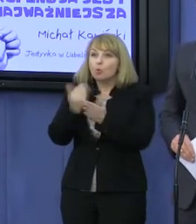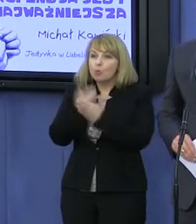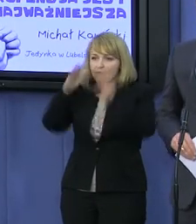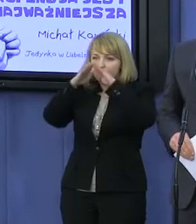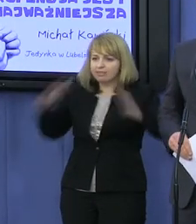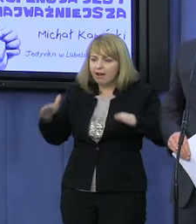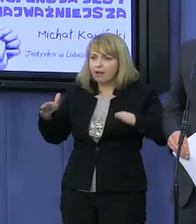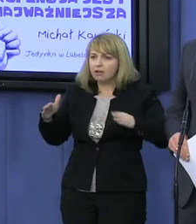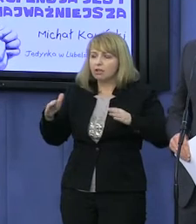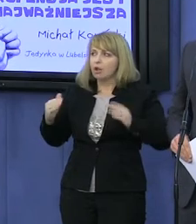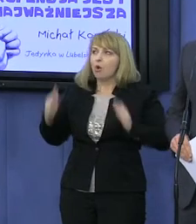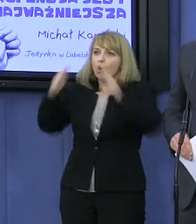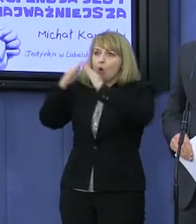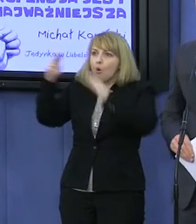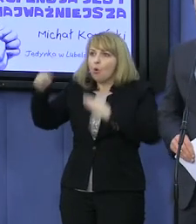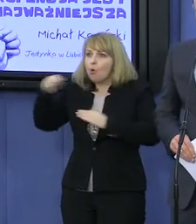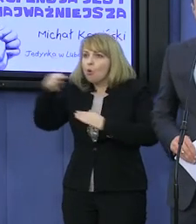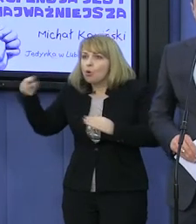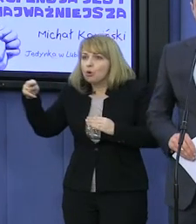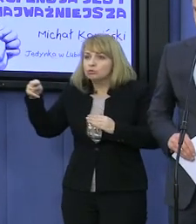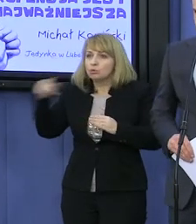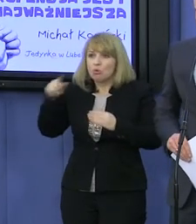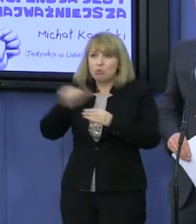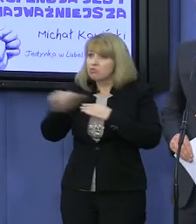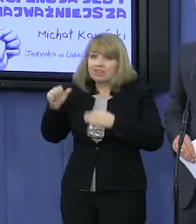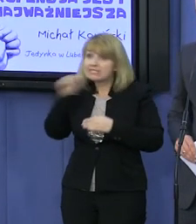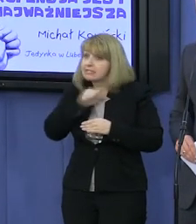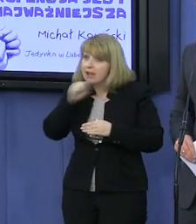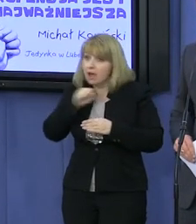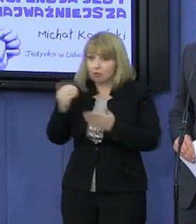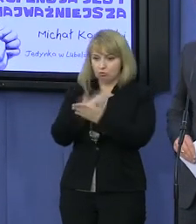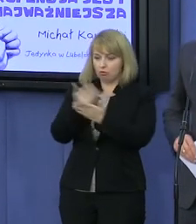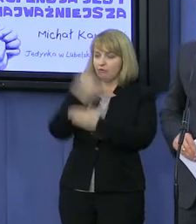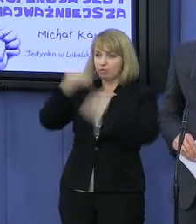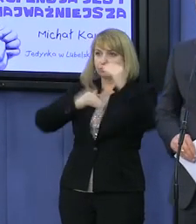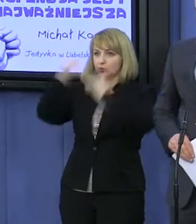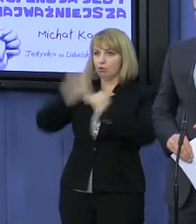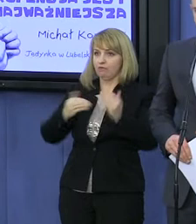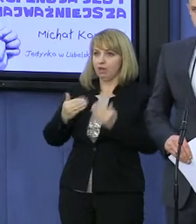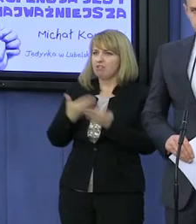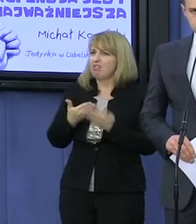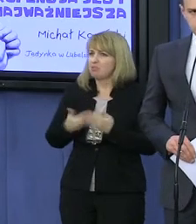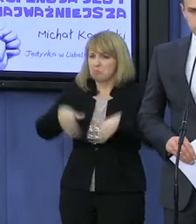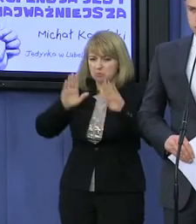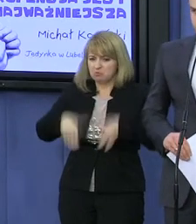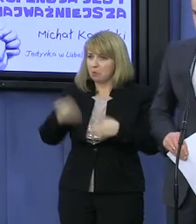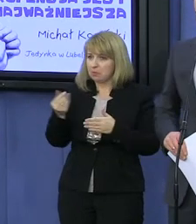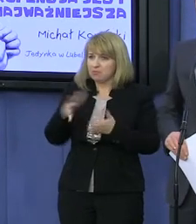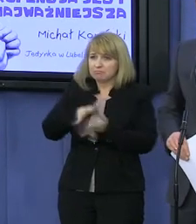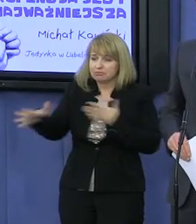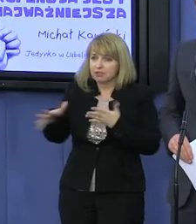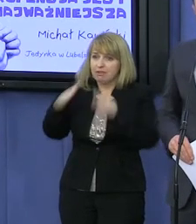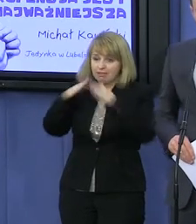kościoła. Kościoła, który jest w budowie. To nie jest żaden zabytek, to nie są żadne zadania własne gminy i to wszystko poparli radni z